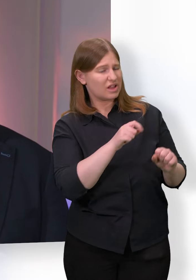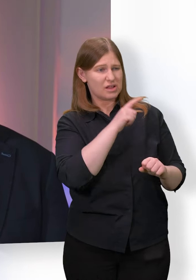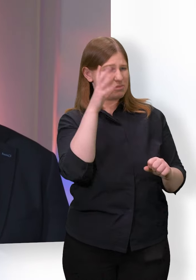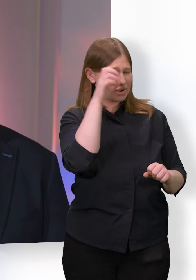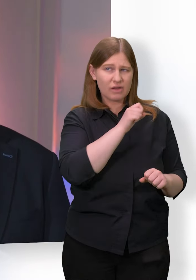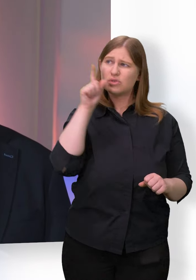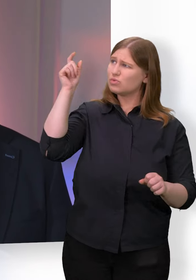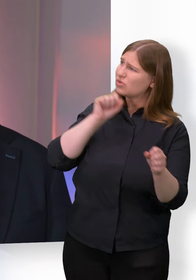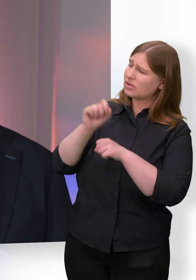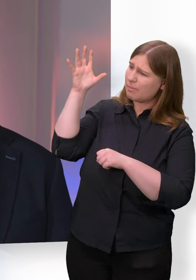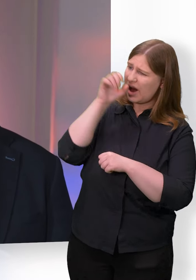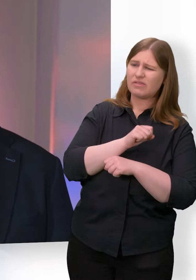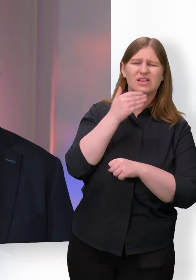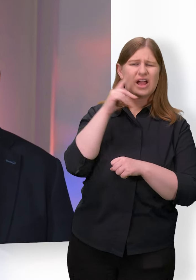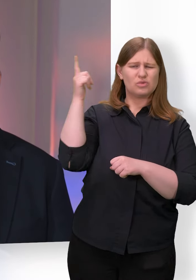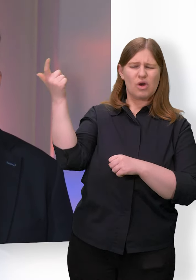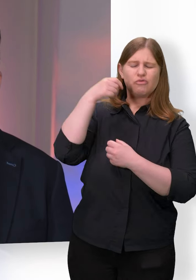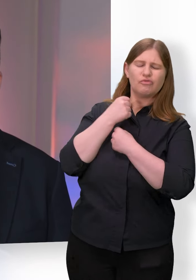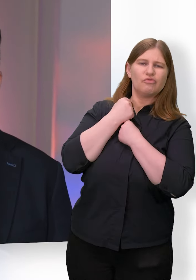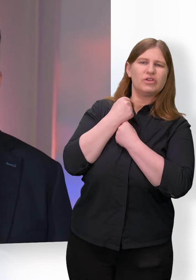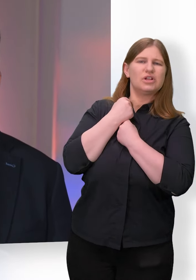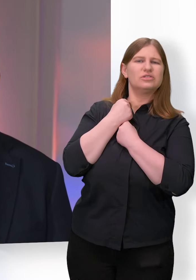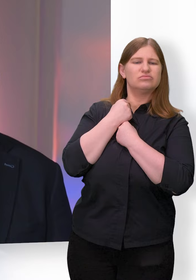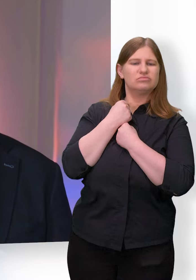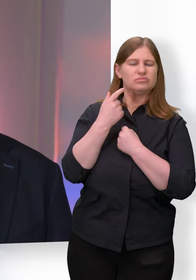Und ich danke dir, dass du an mir festhältst, auch wenn ich am Ende bin.